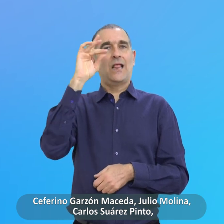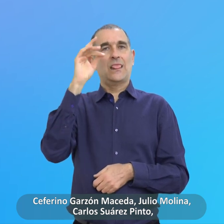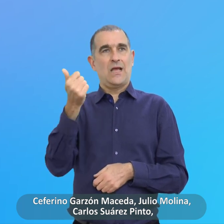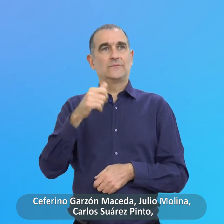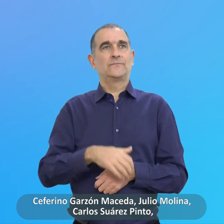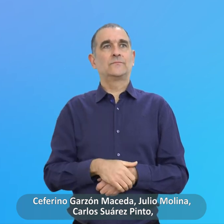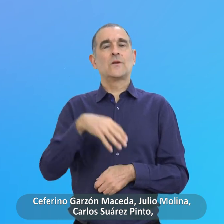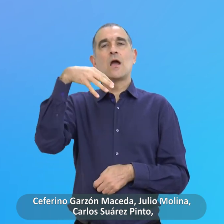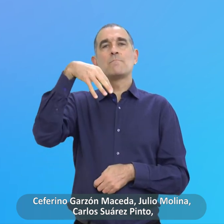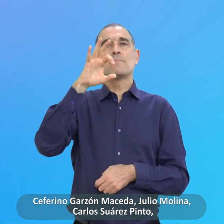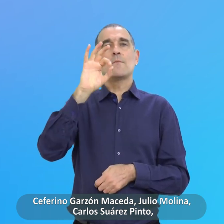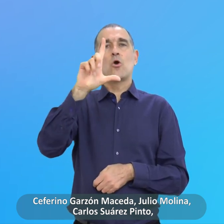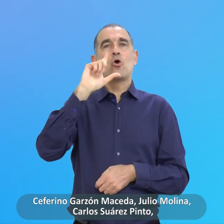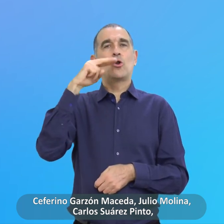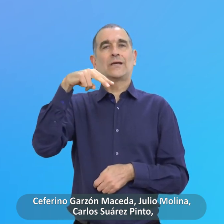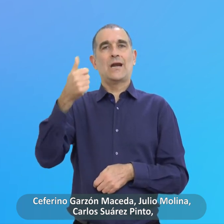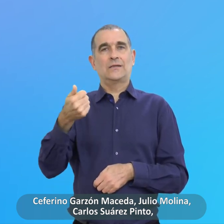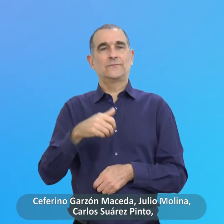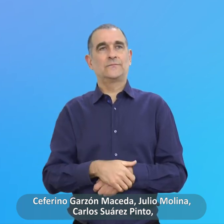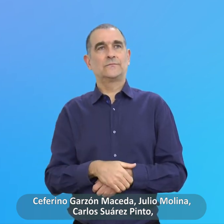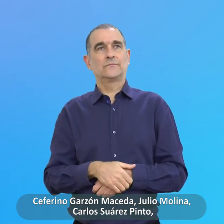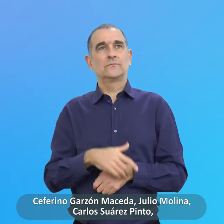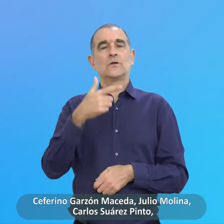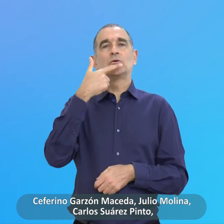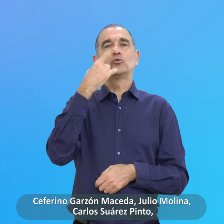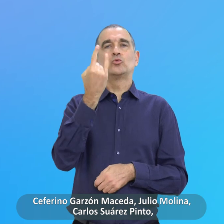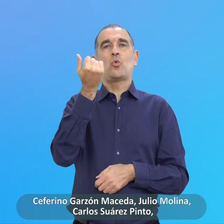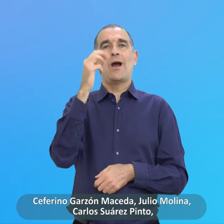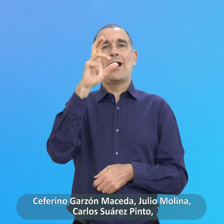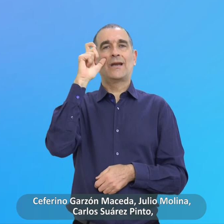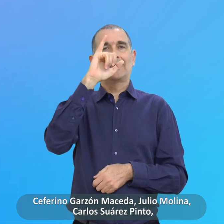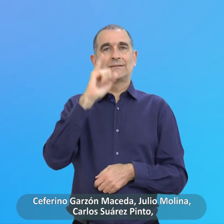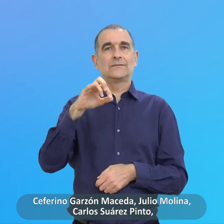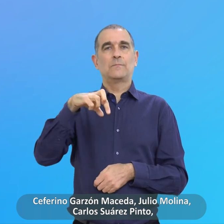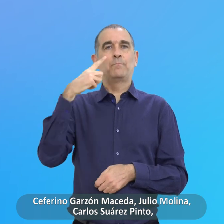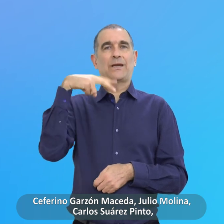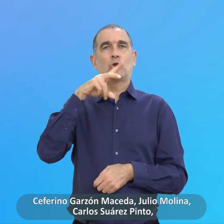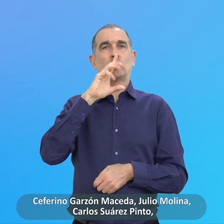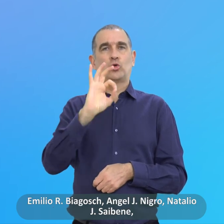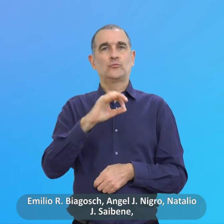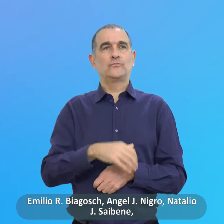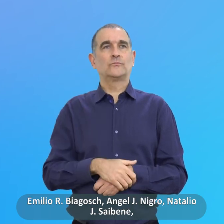Garzón Maceda Molina Suárez